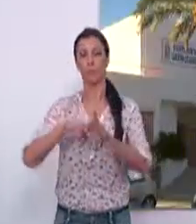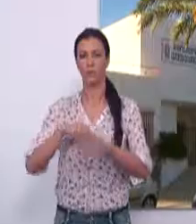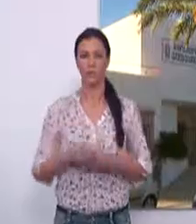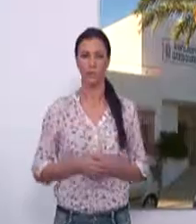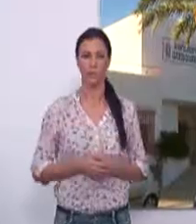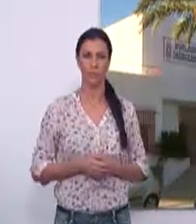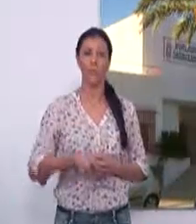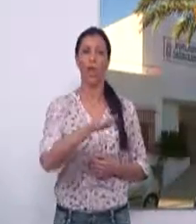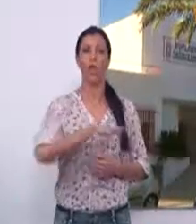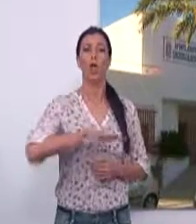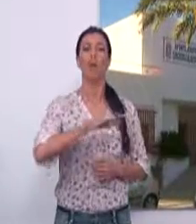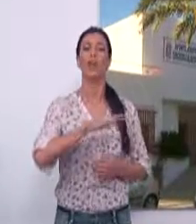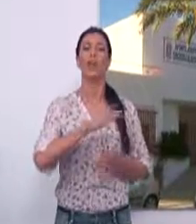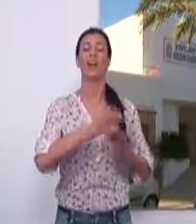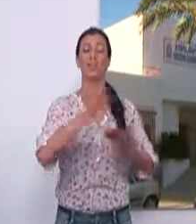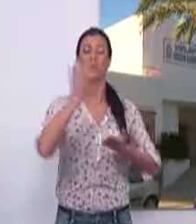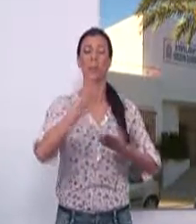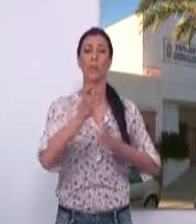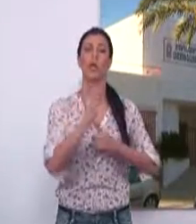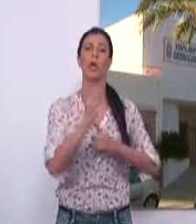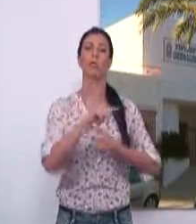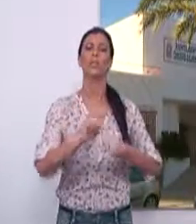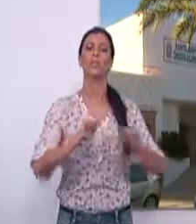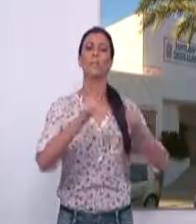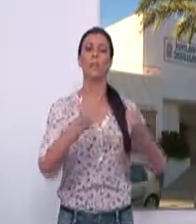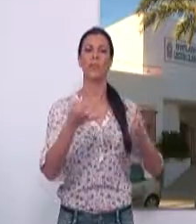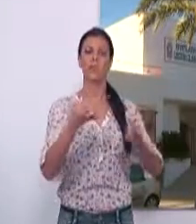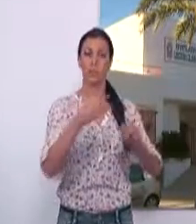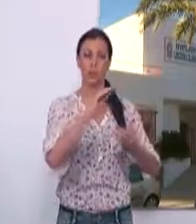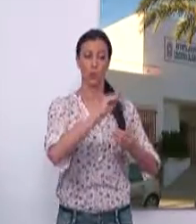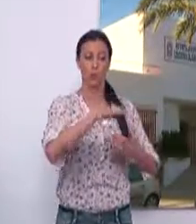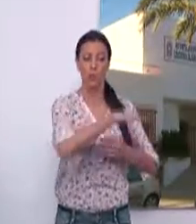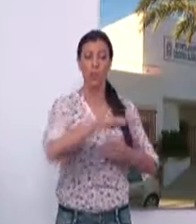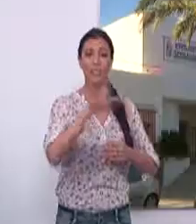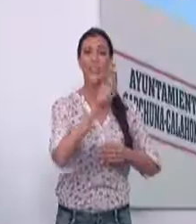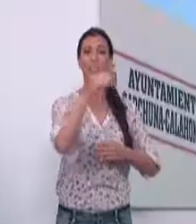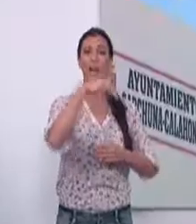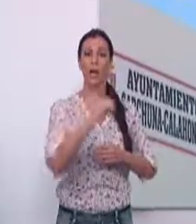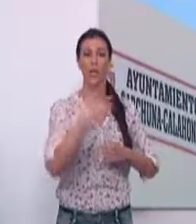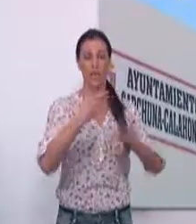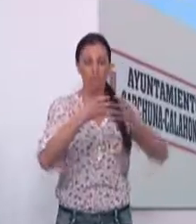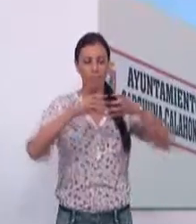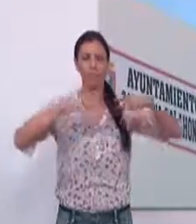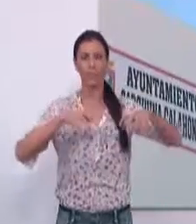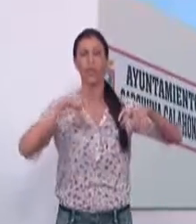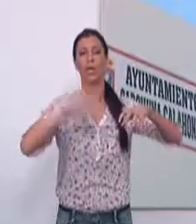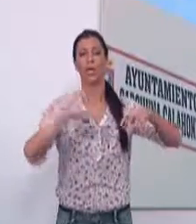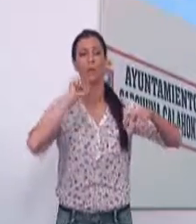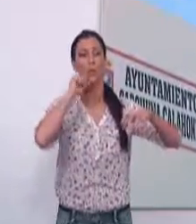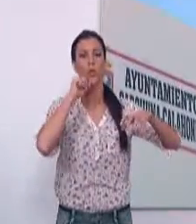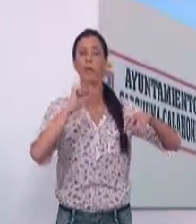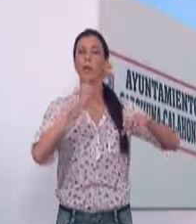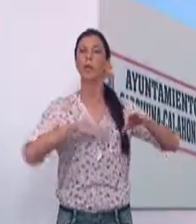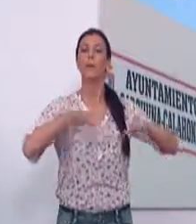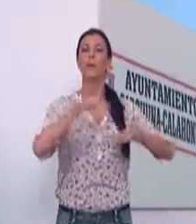La entidad local autónoma de Carchuna y Calahonda continúa con su expediente para que el llano se segregue de Motril. El último